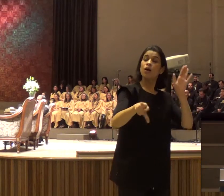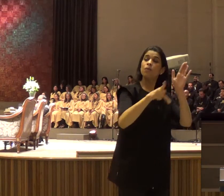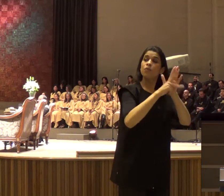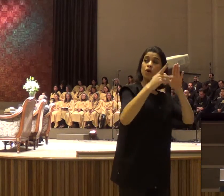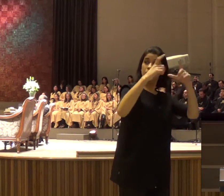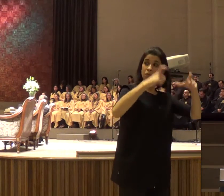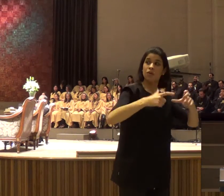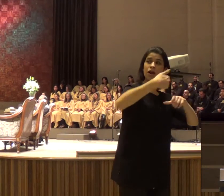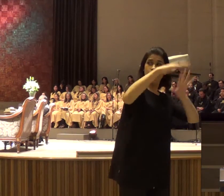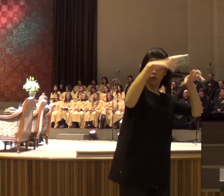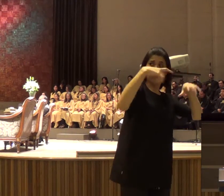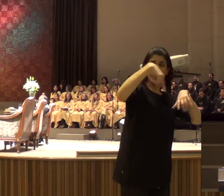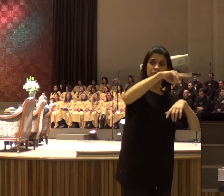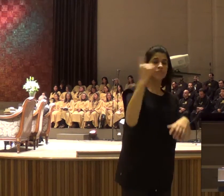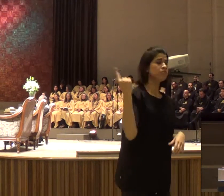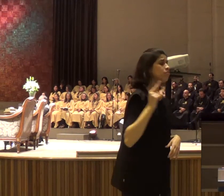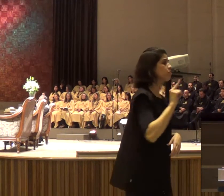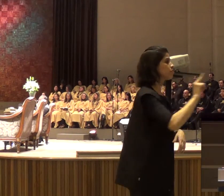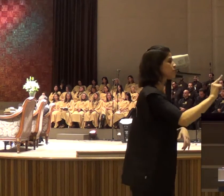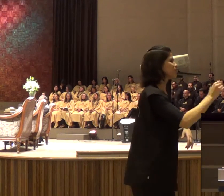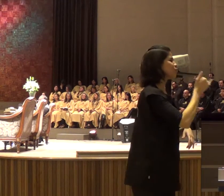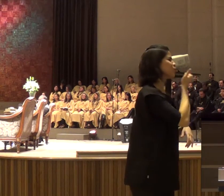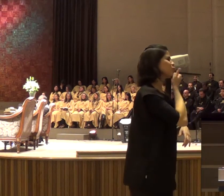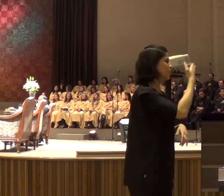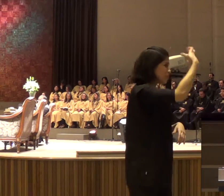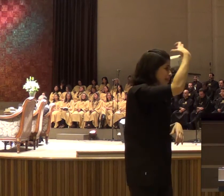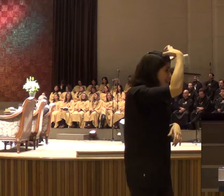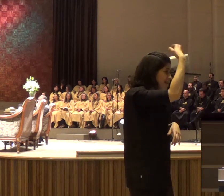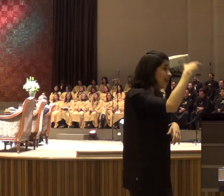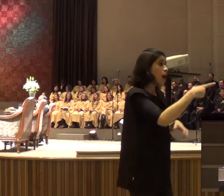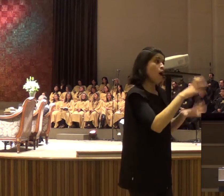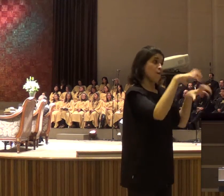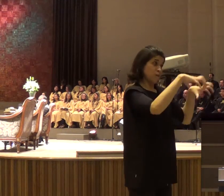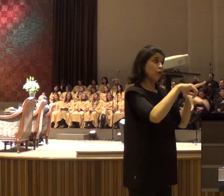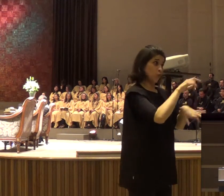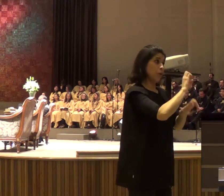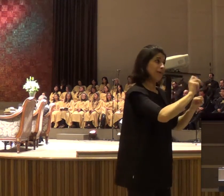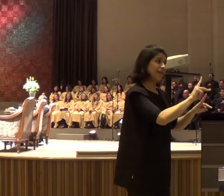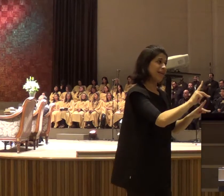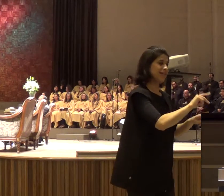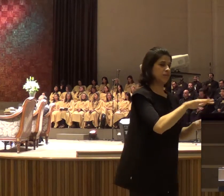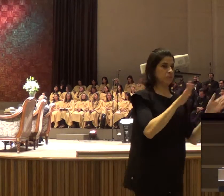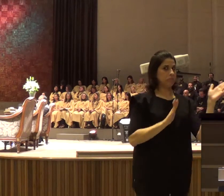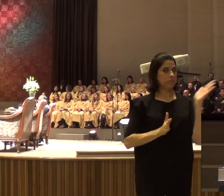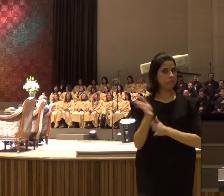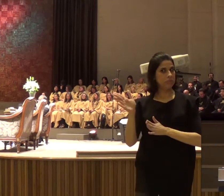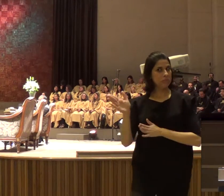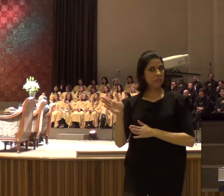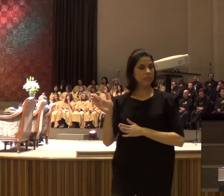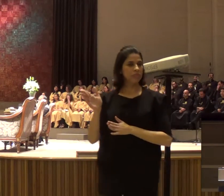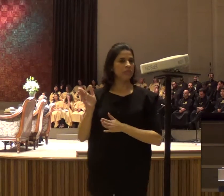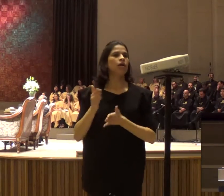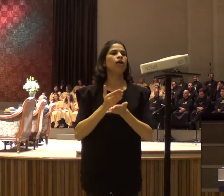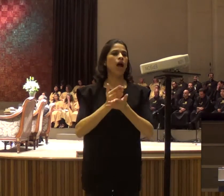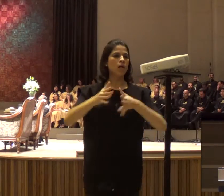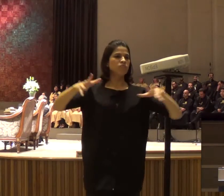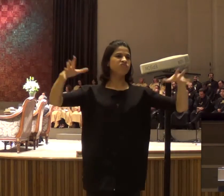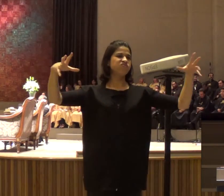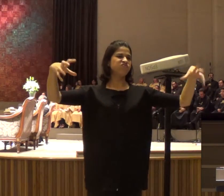há momentos na nossa vida, que a gente tem dúvida, da vontade de Deus, dos processos de